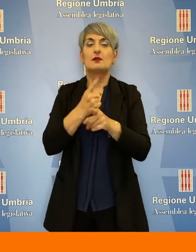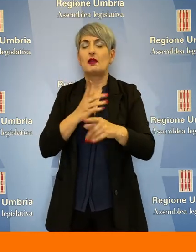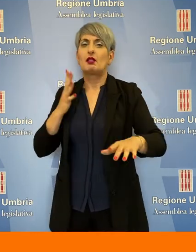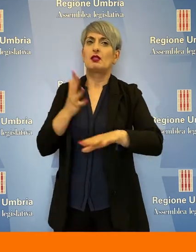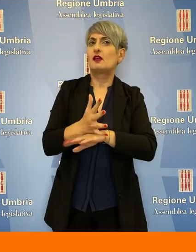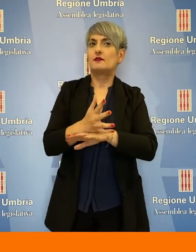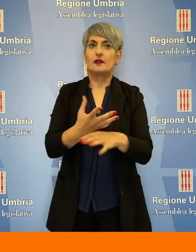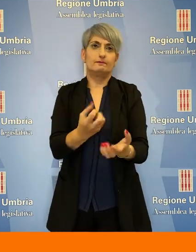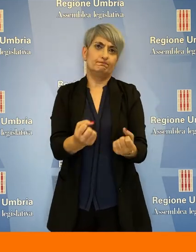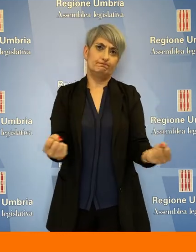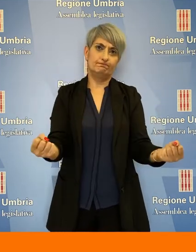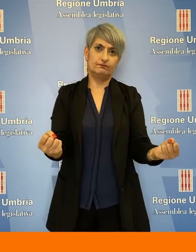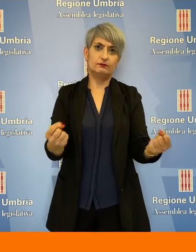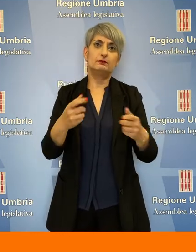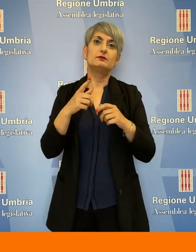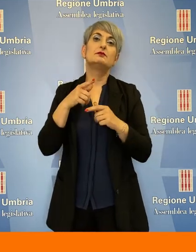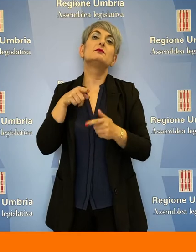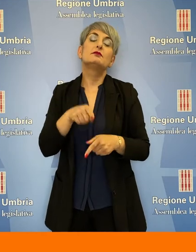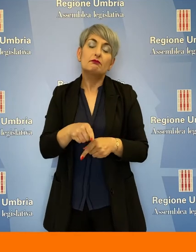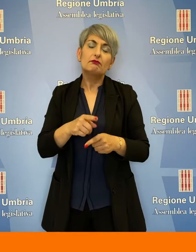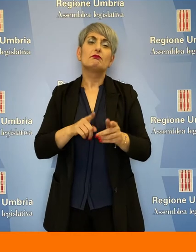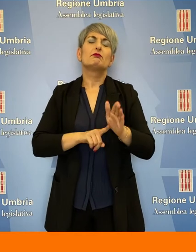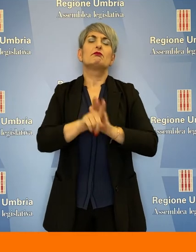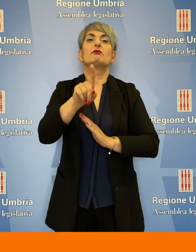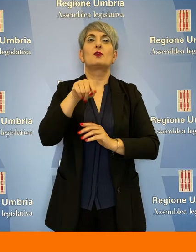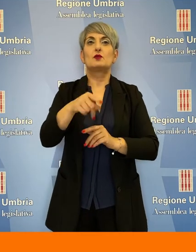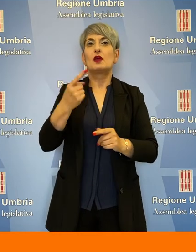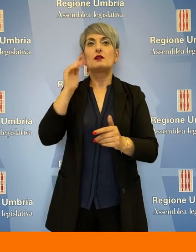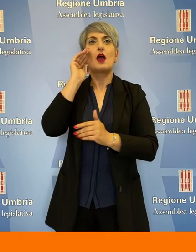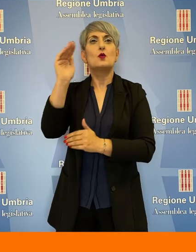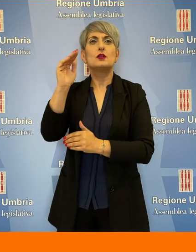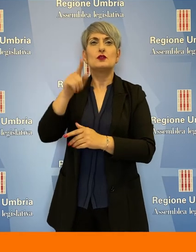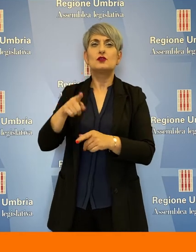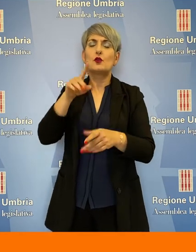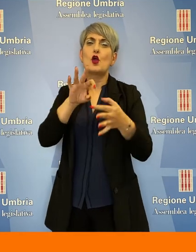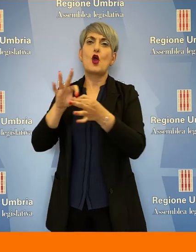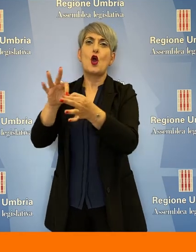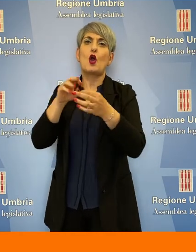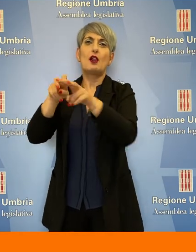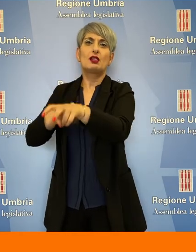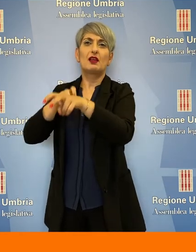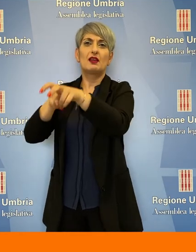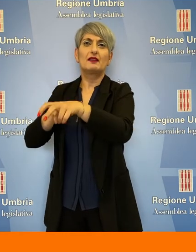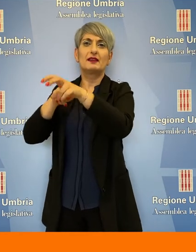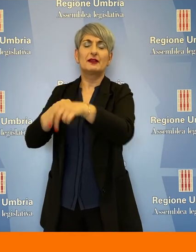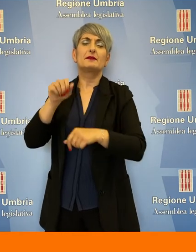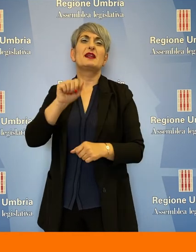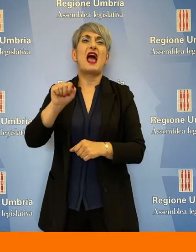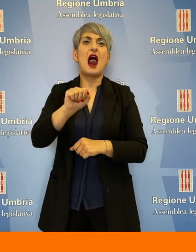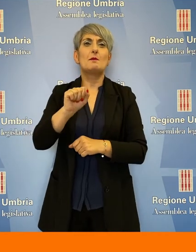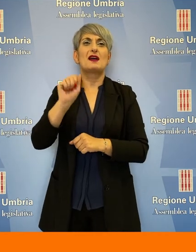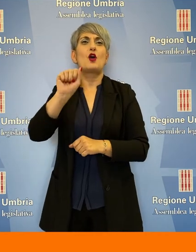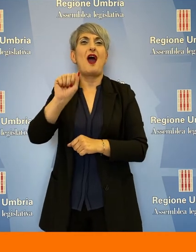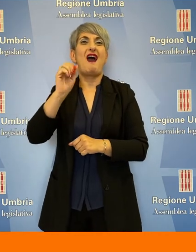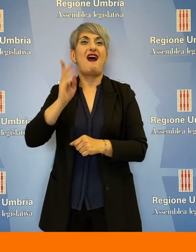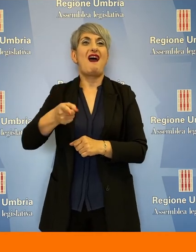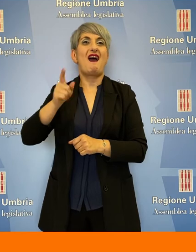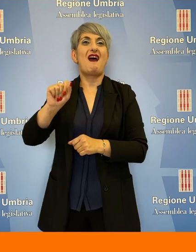tempestive azioni risolutive. E' quanto emerso dall'audizione del presidente di Coldiretti Umbria, Albano Agabiti,